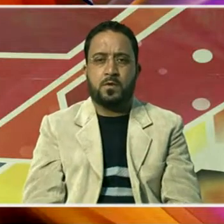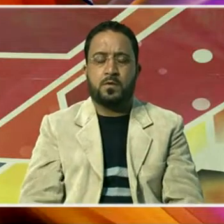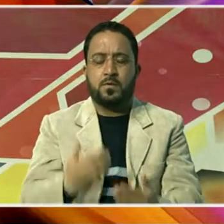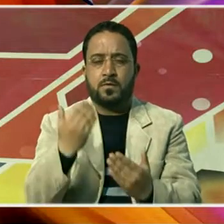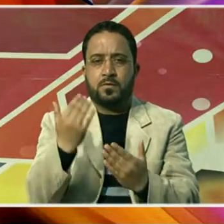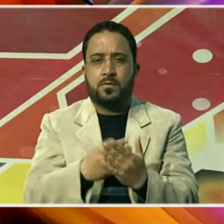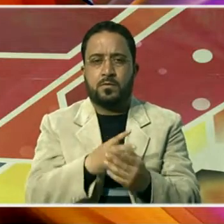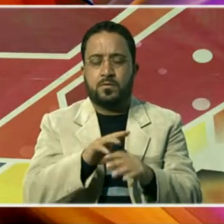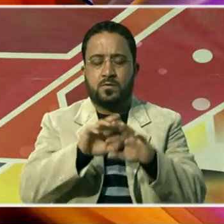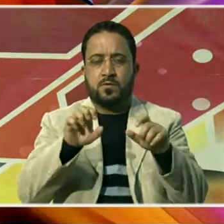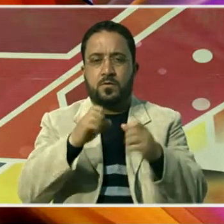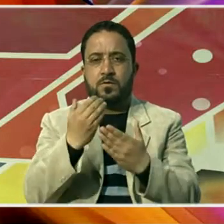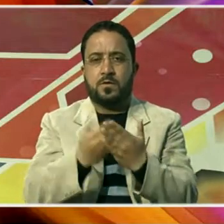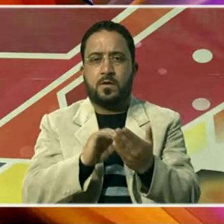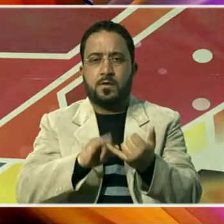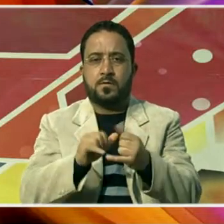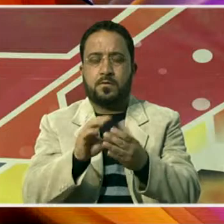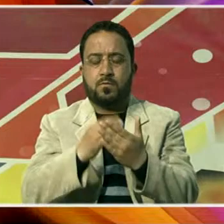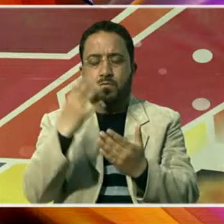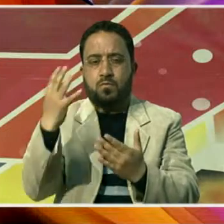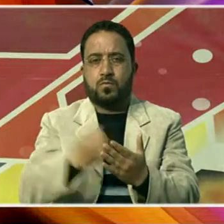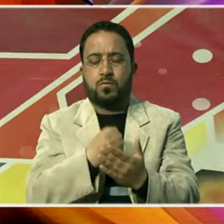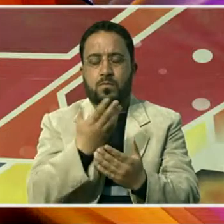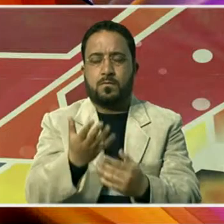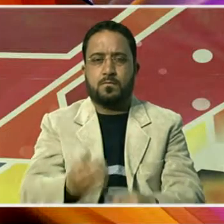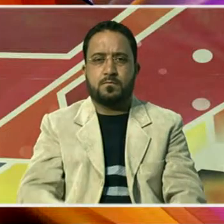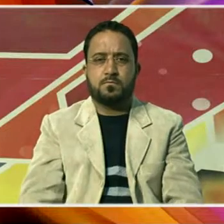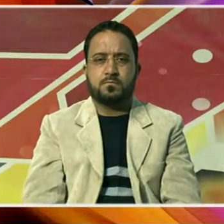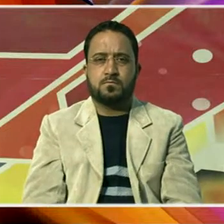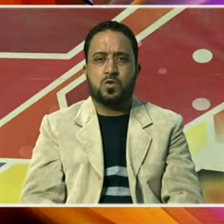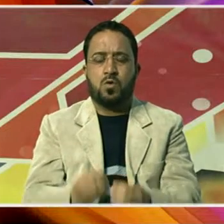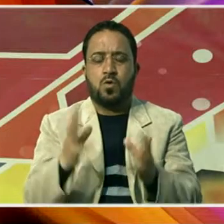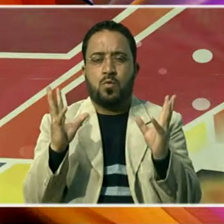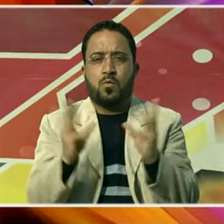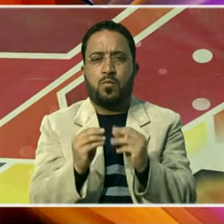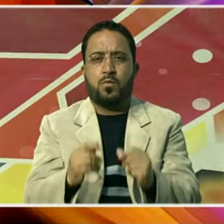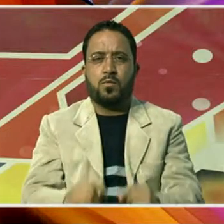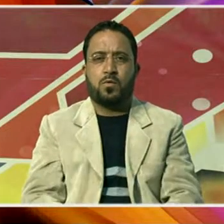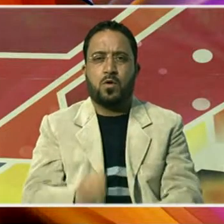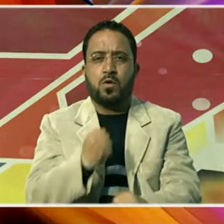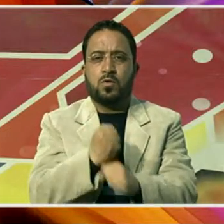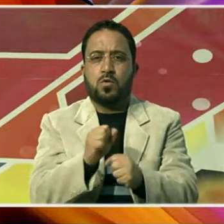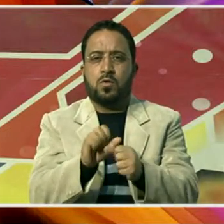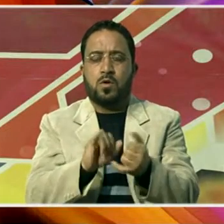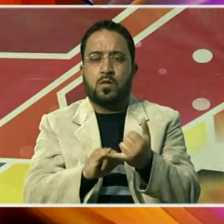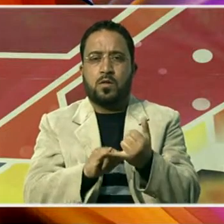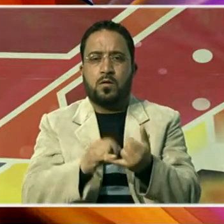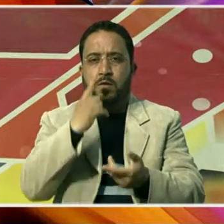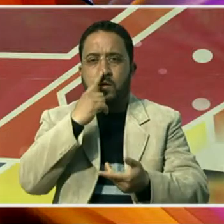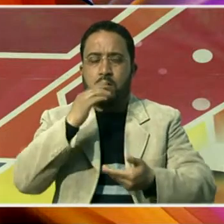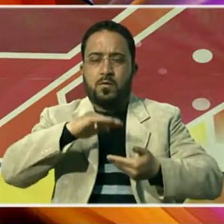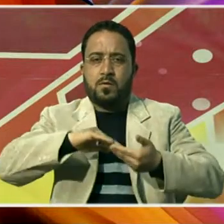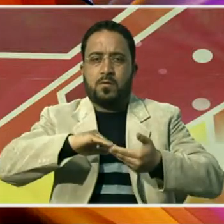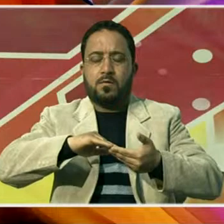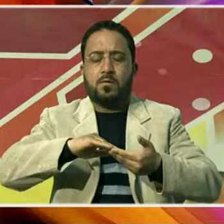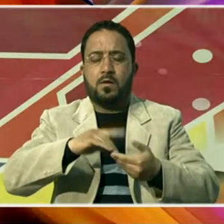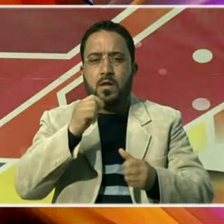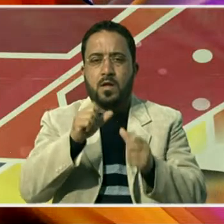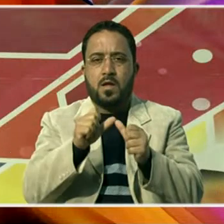بچانے اور آگ بجانے کی کوشش کی تاہم غلام محمد شیخ کی بیوی اجمیرہ